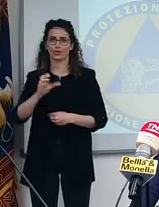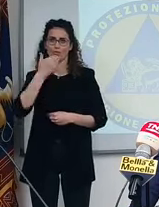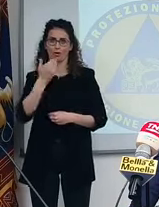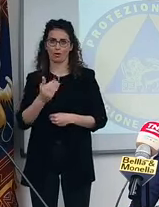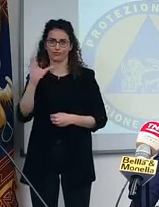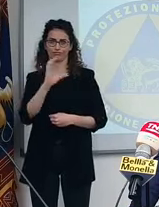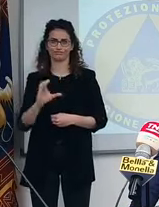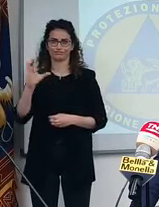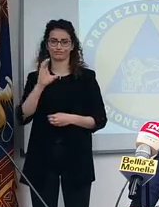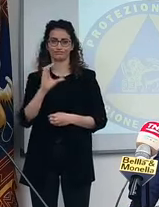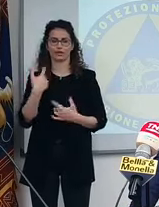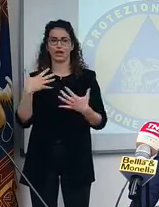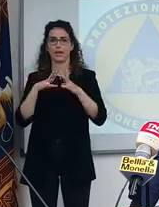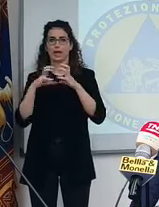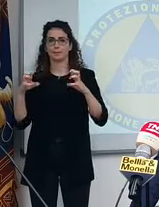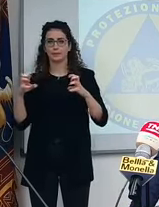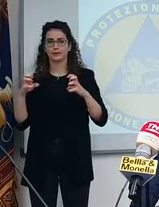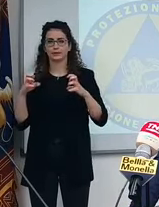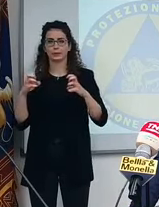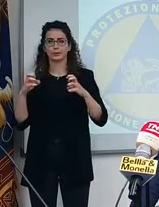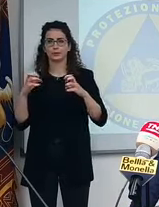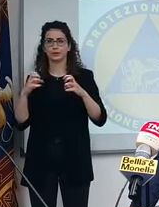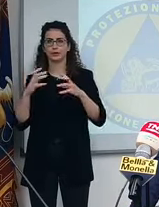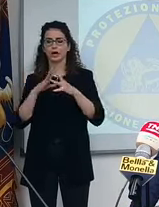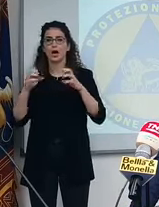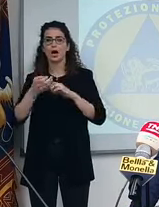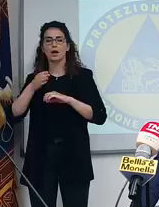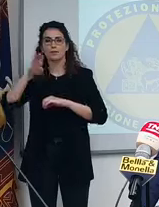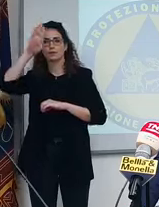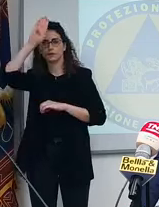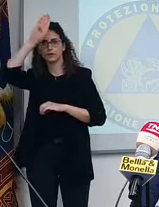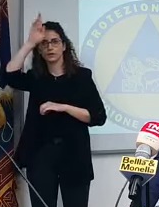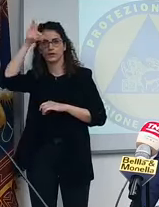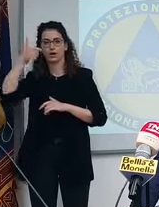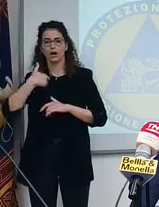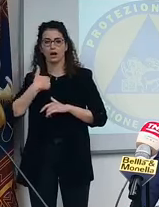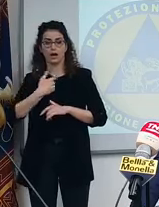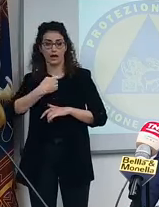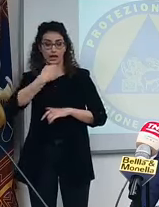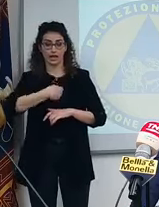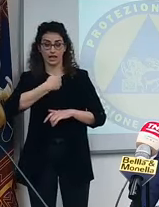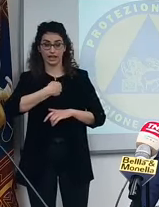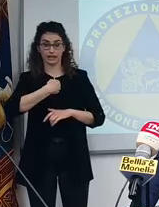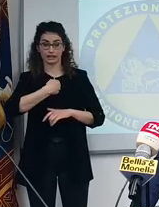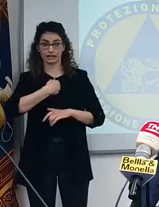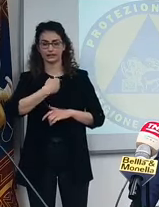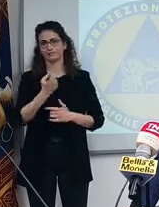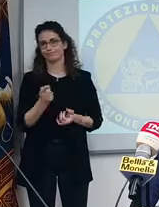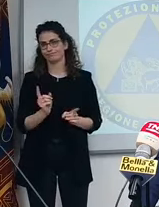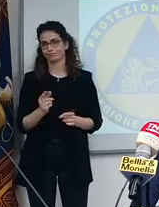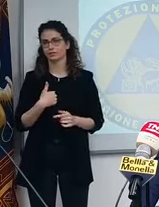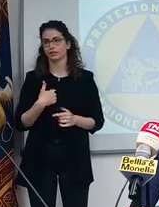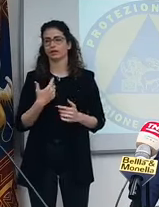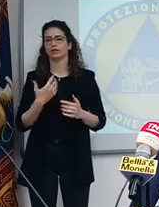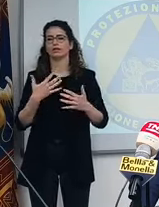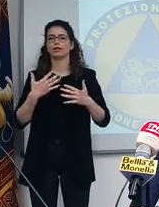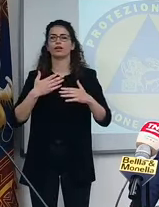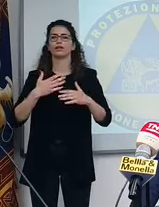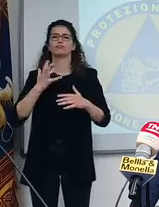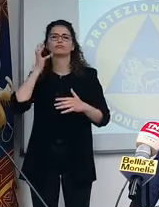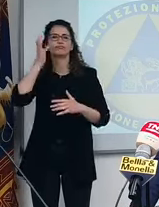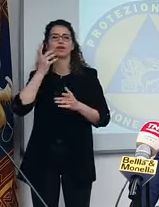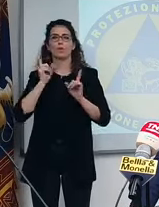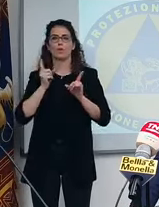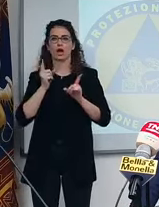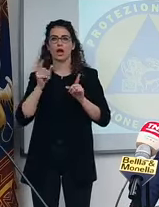E ai nostri imprenditori non arriva lo stipendio a casa anche se non fanno turisti. E sapete qual è la grande soddisfazione? Che i turisti